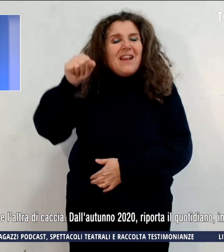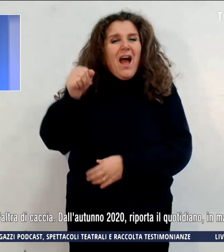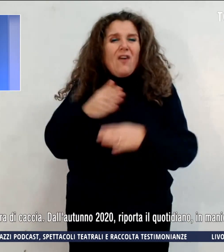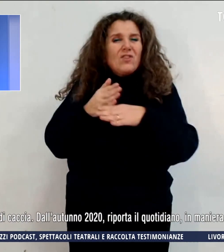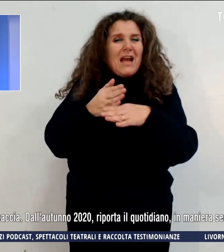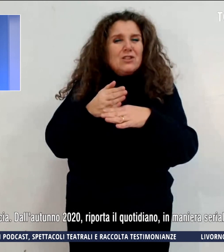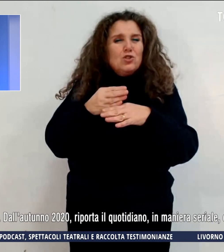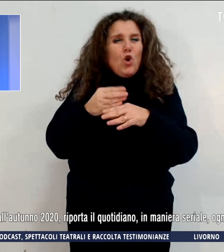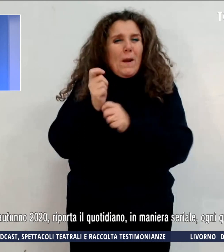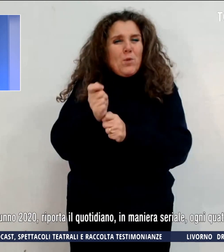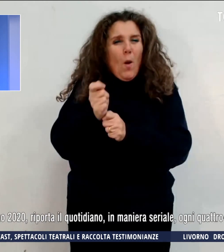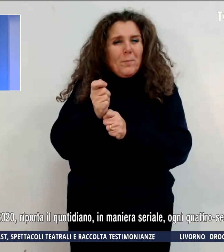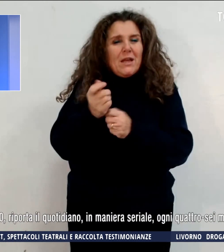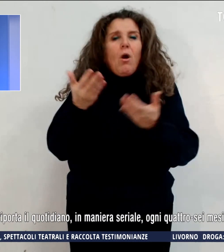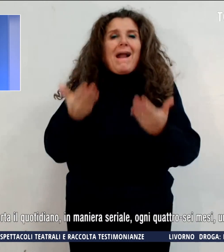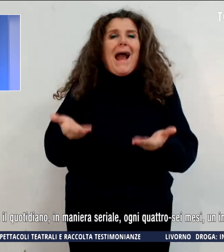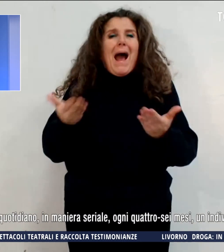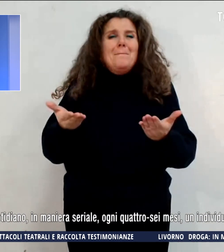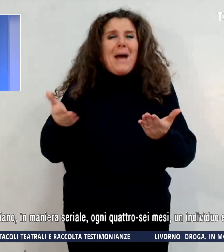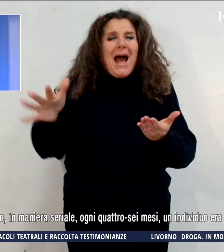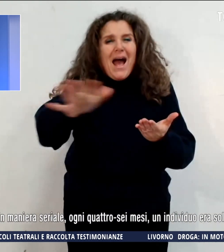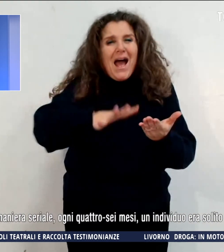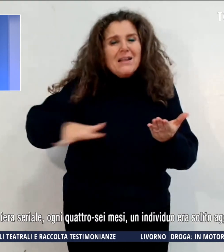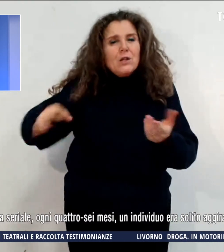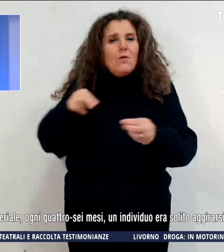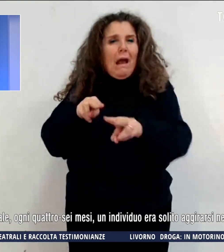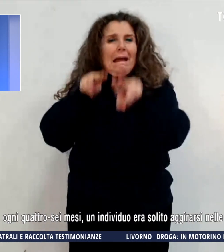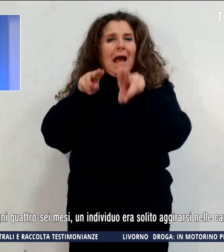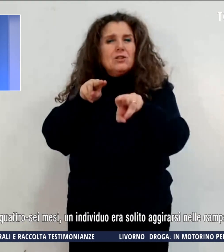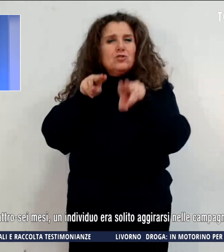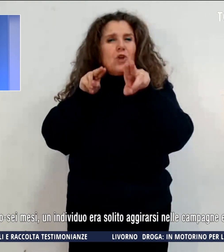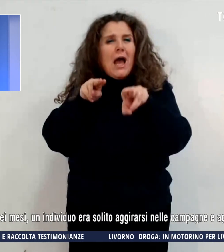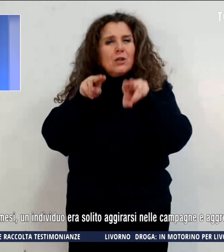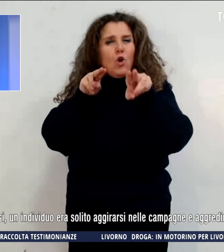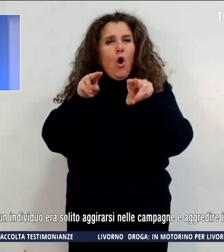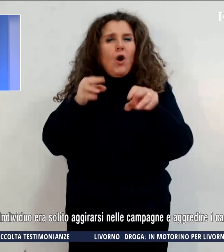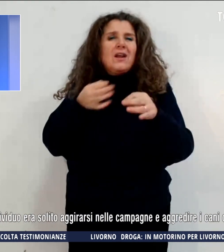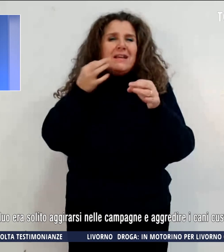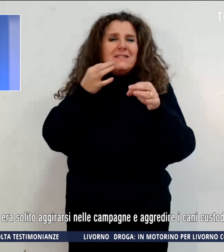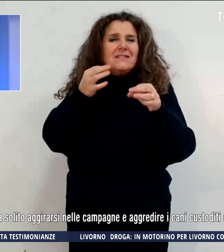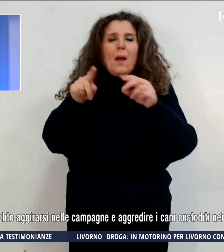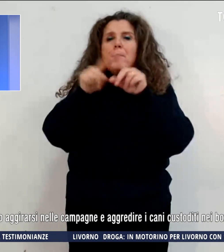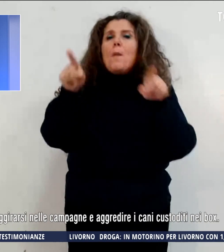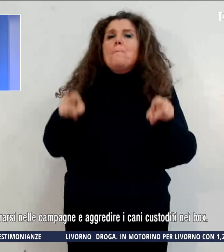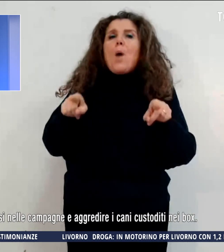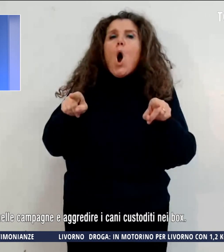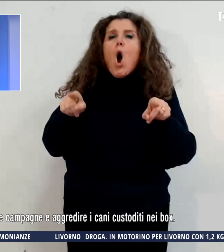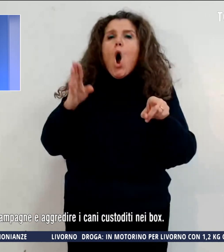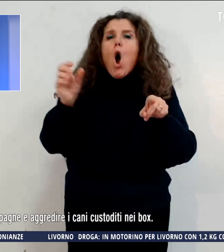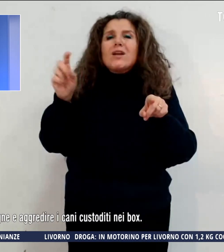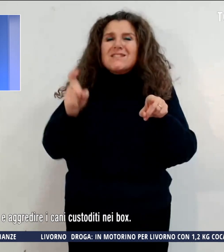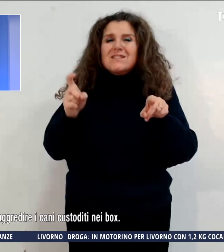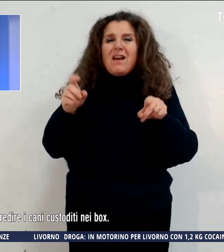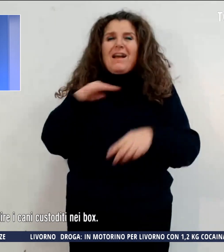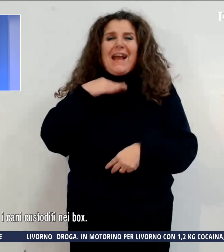in aperta campagna, dove i cacciatori sono soliti tenere i box con i loro cani tra una